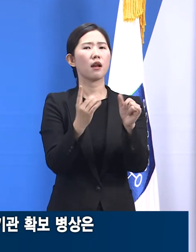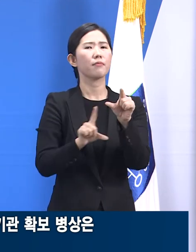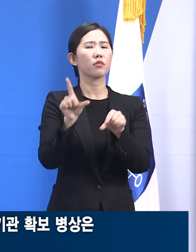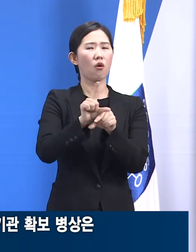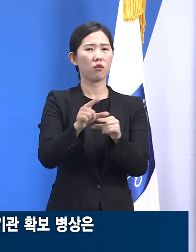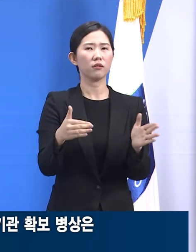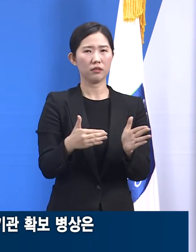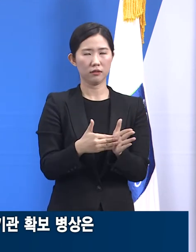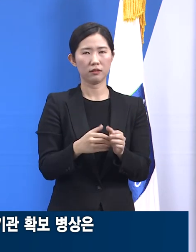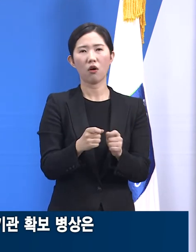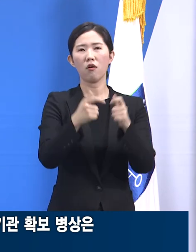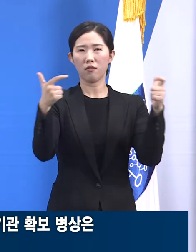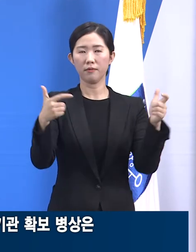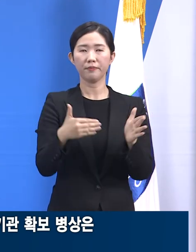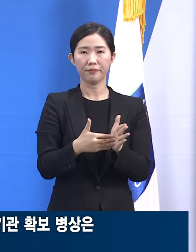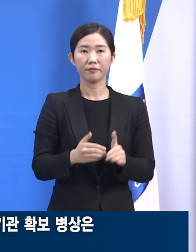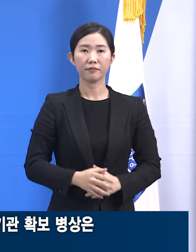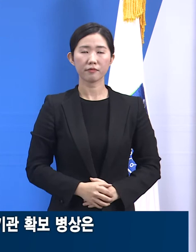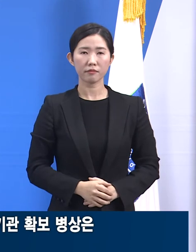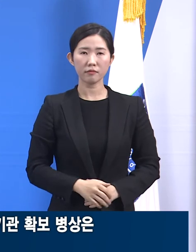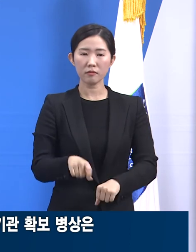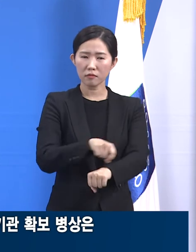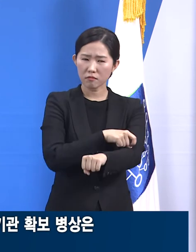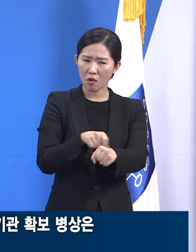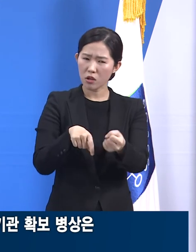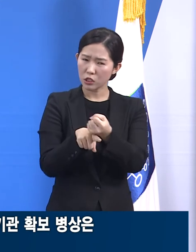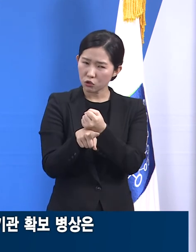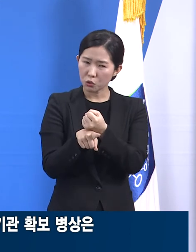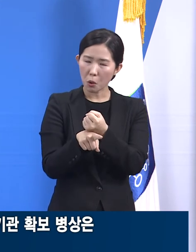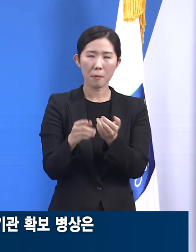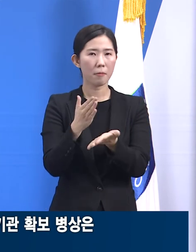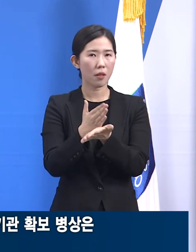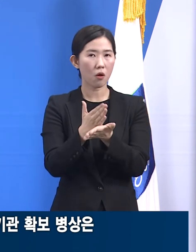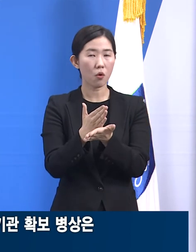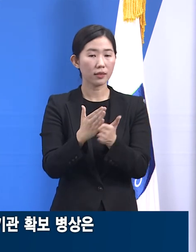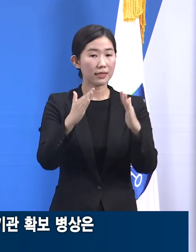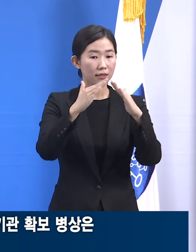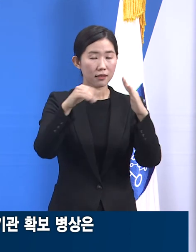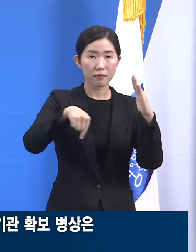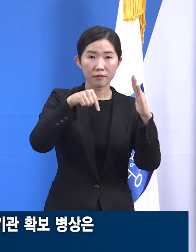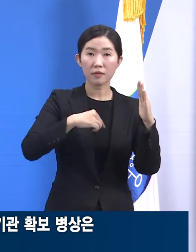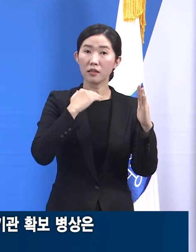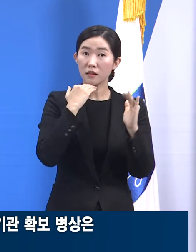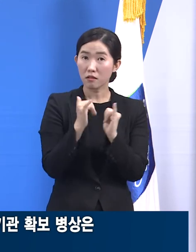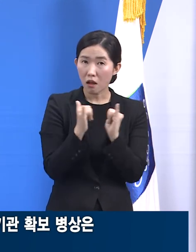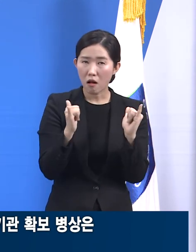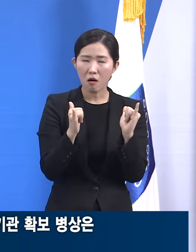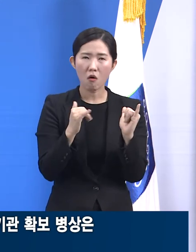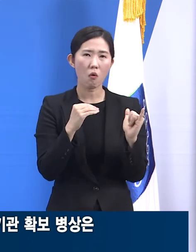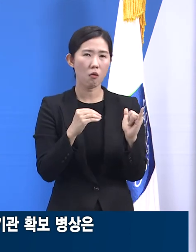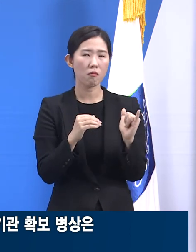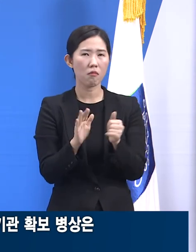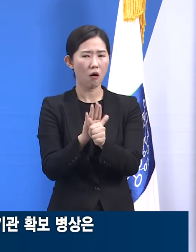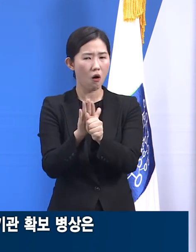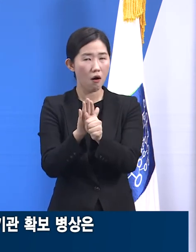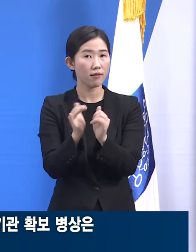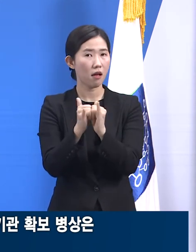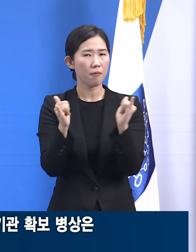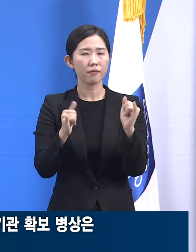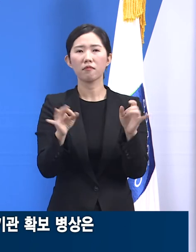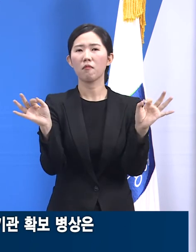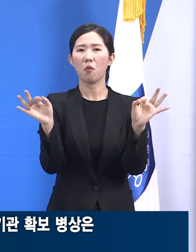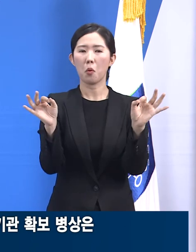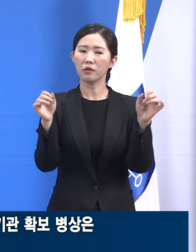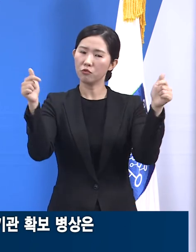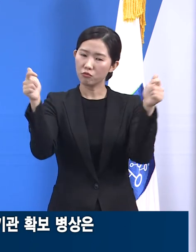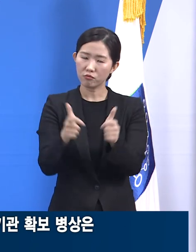특별한 사정 있는 경우를 제외하고는 가정 내 대기자는 거의 해소된 상태입니다. 도청의 홈케어 시스템